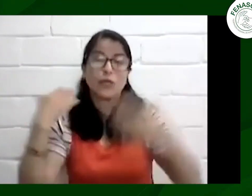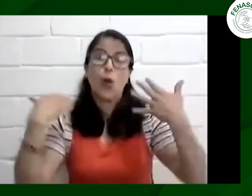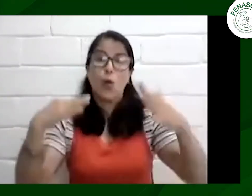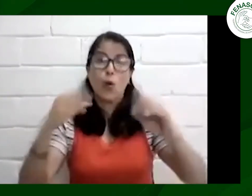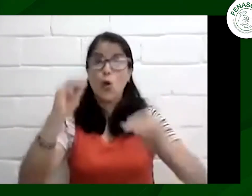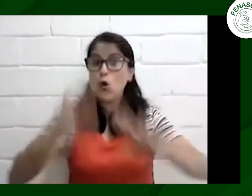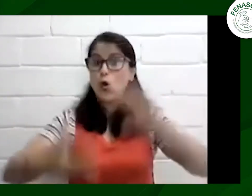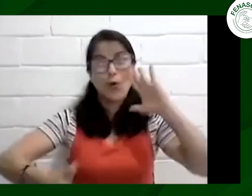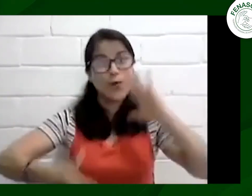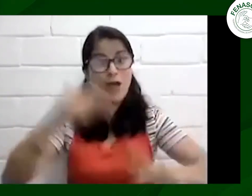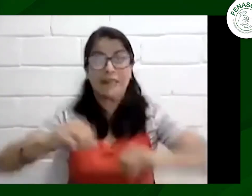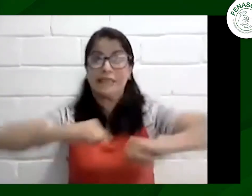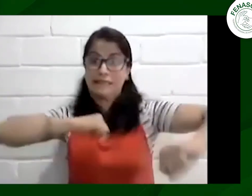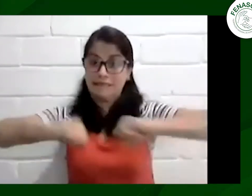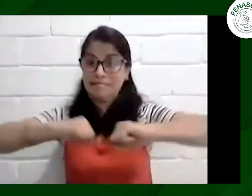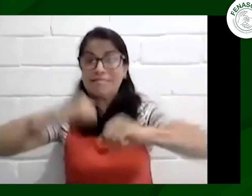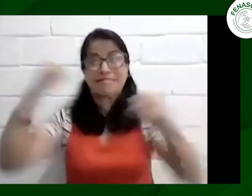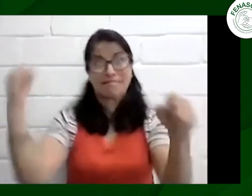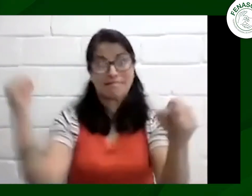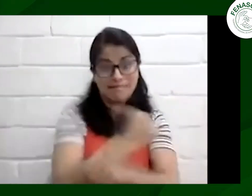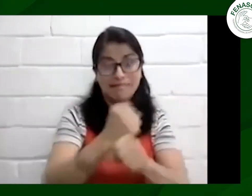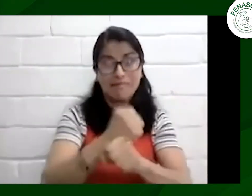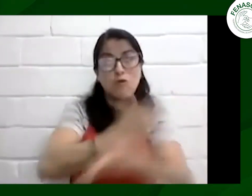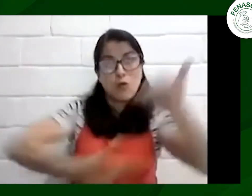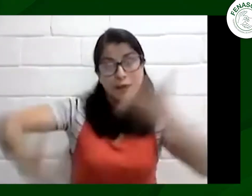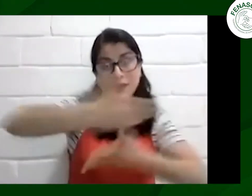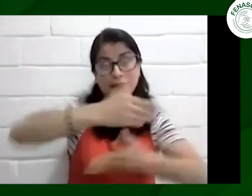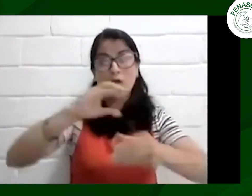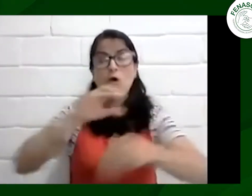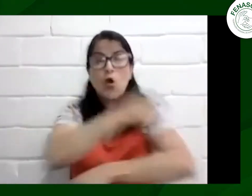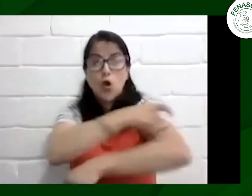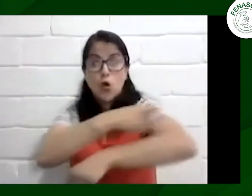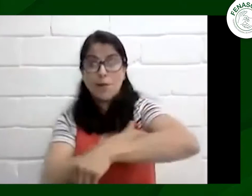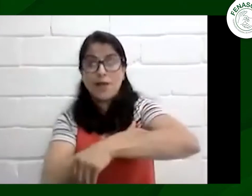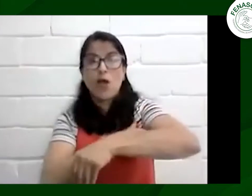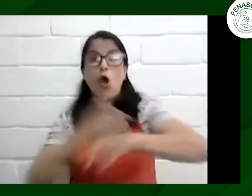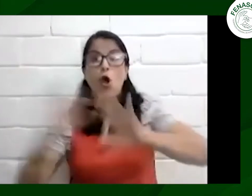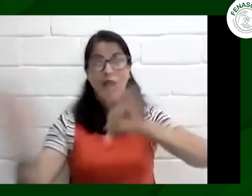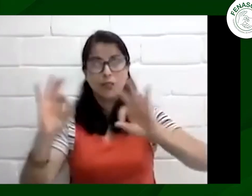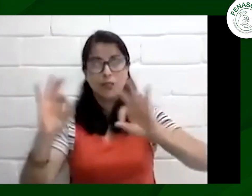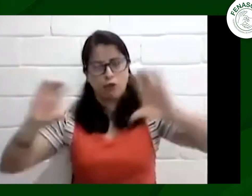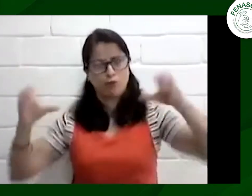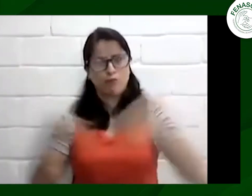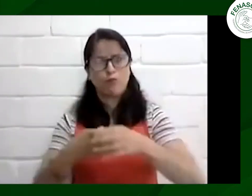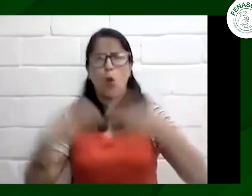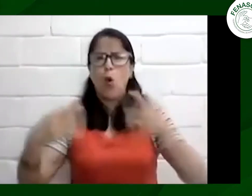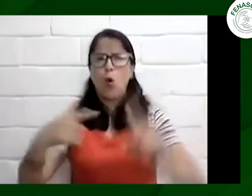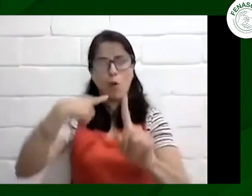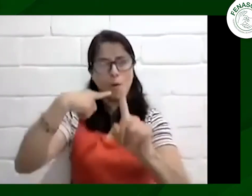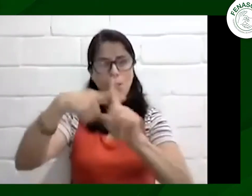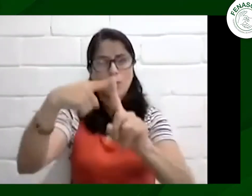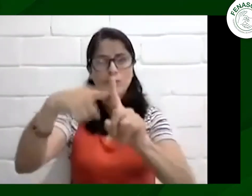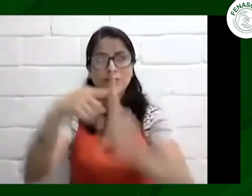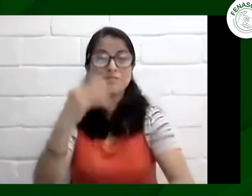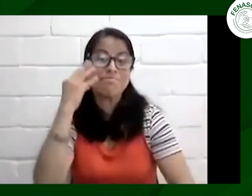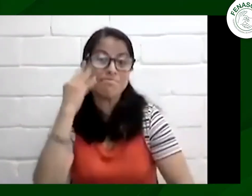participar fue una experiencia muy positiva y hubo un trabajo muy fuerte de parte del comité y de todas las personas